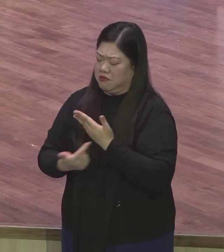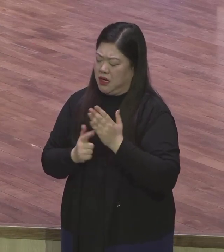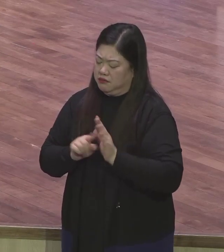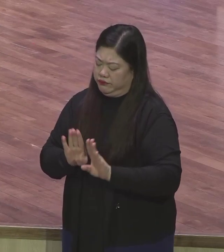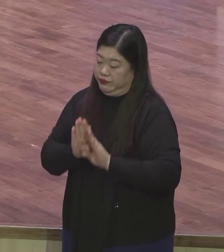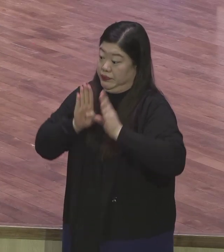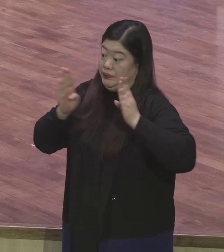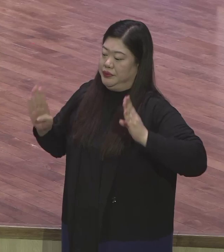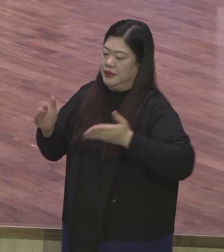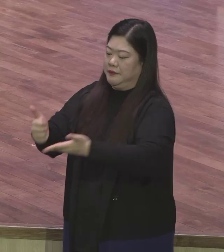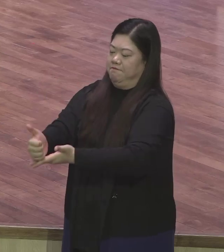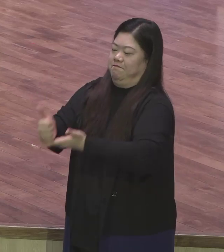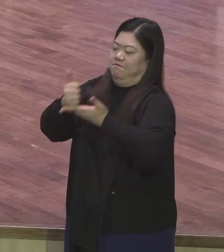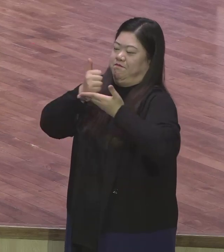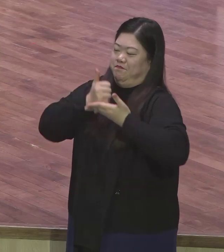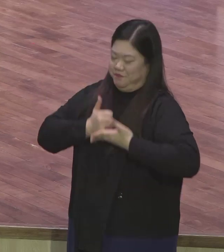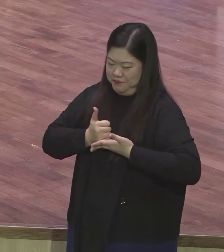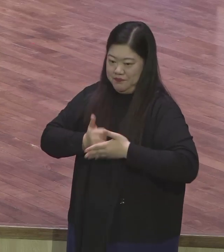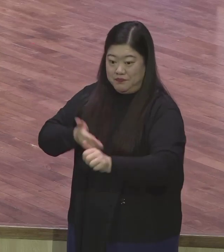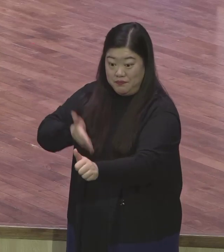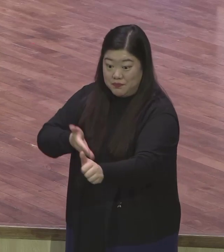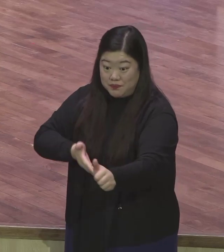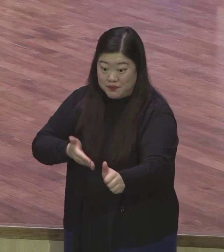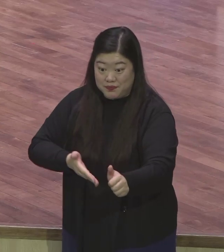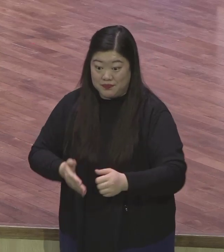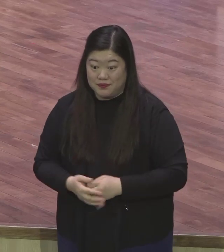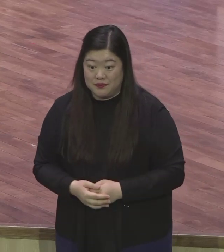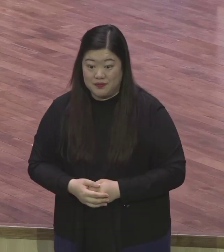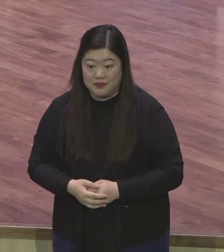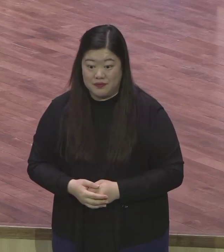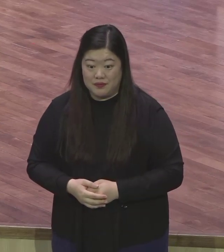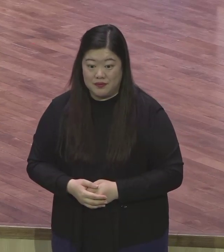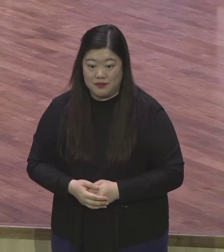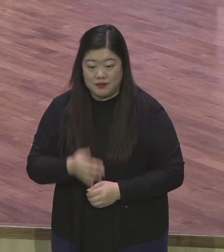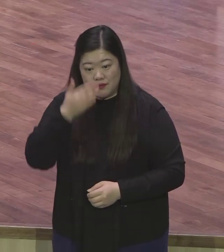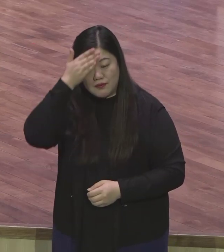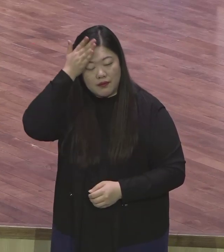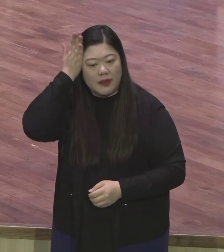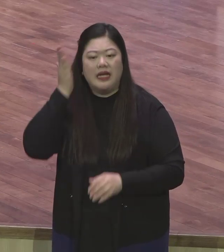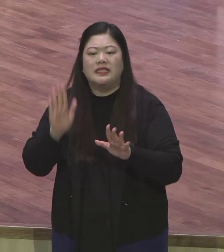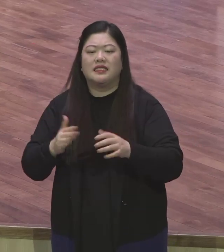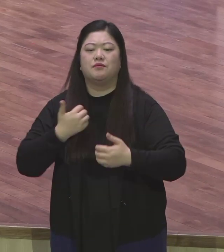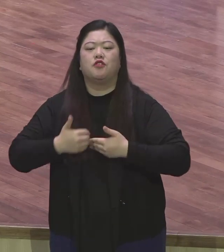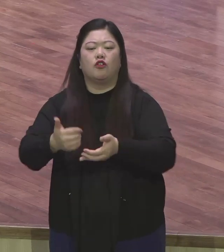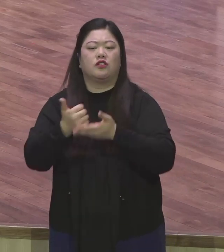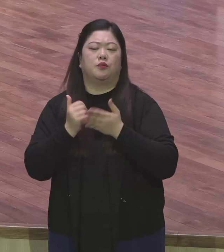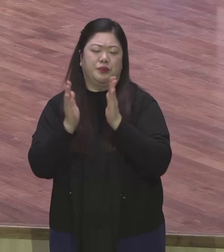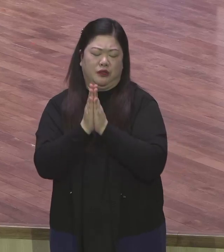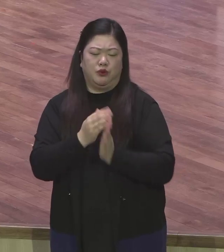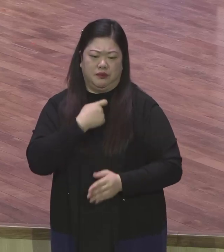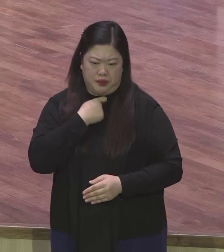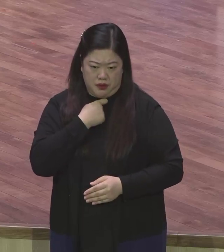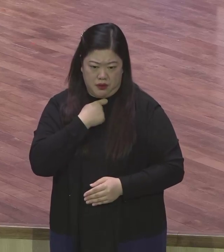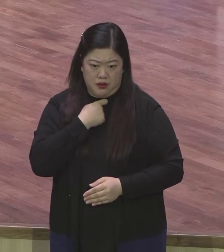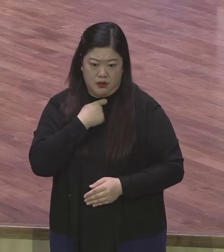예수님을 영접하시기 바랍니다 예수님을 영접하는 시간 가지겠습니다 언제 영접하느냐 지금 해야 돼요